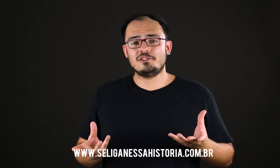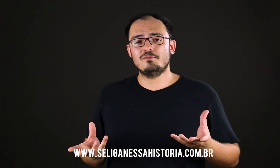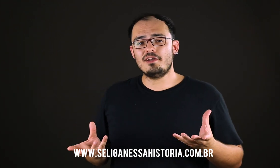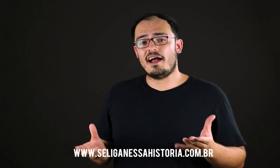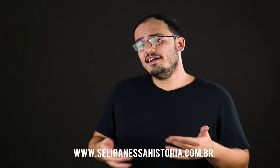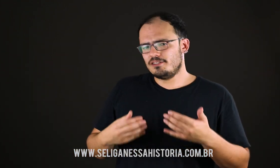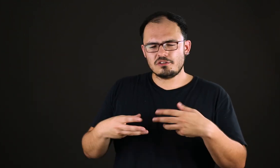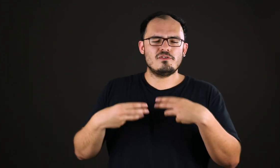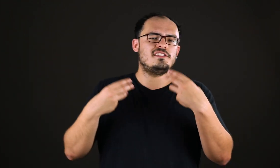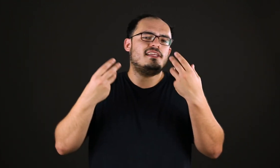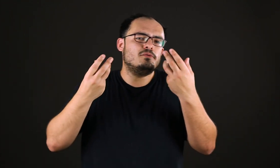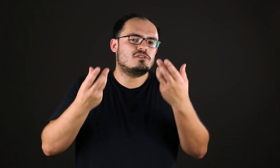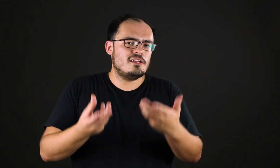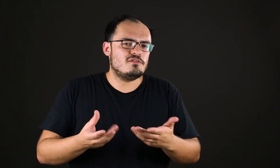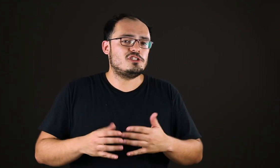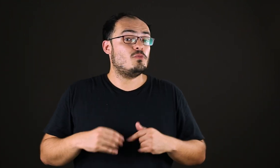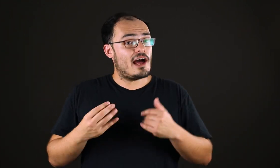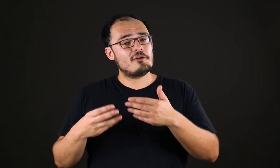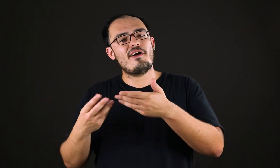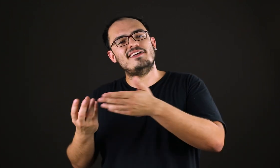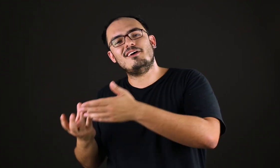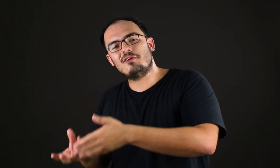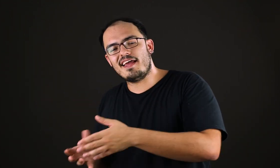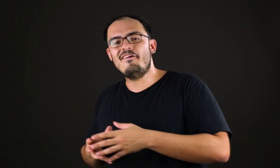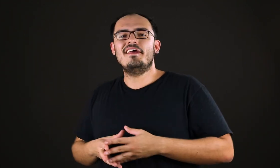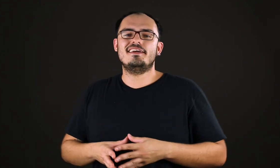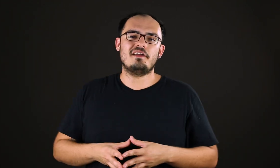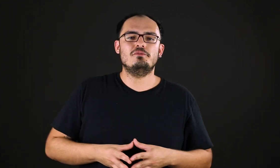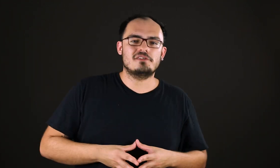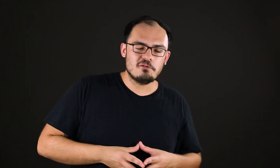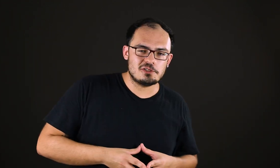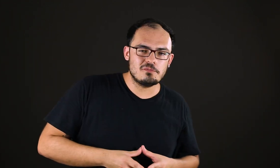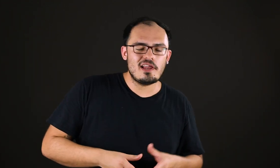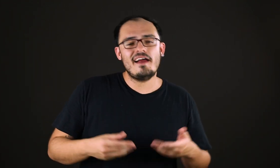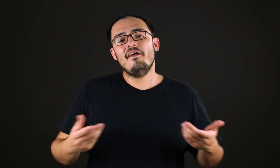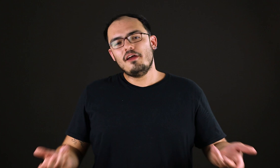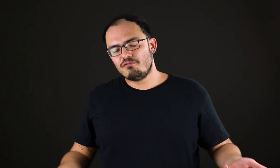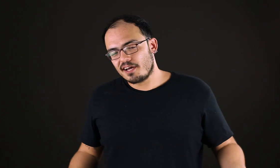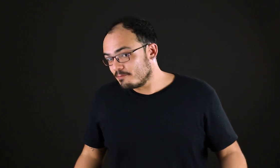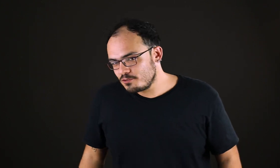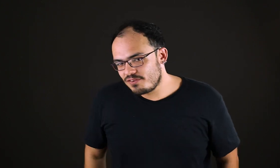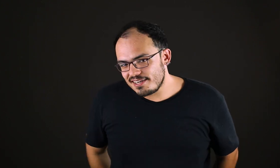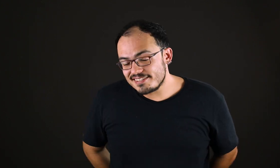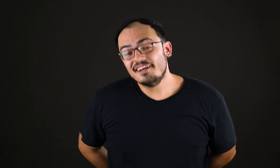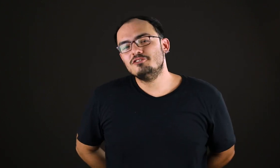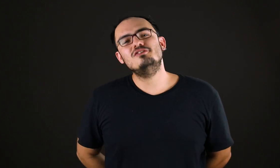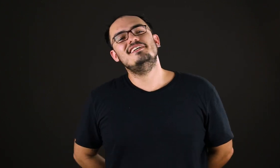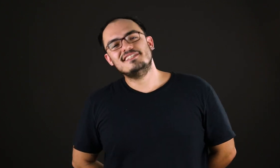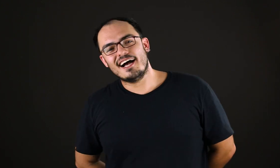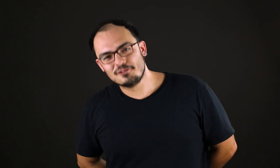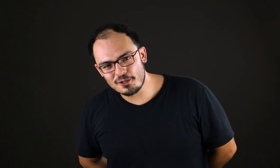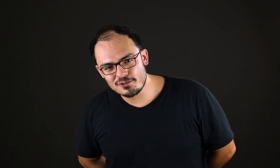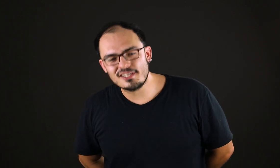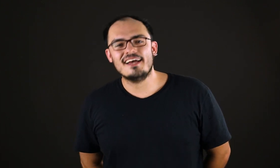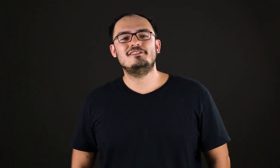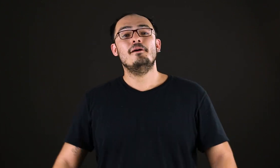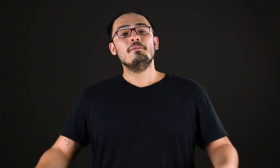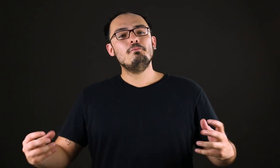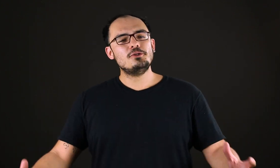vestibular. Então, se você está buscando o vestibular ou conhece alguém que está buscando o vestibular, eu ficaria muito feliz se você indicasse o nosso site. Muito